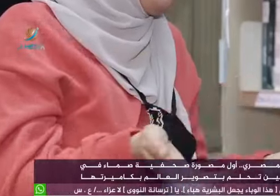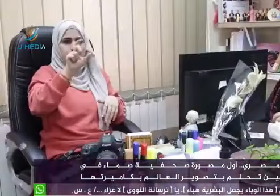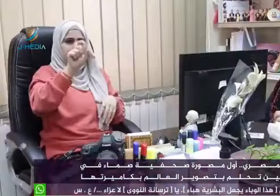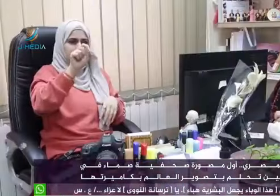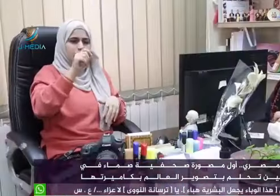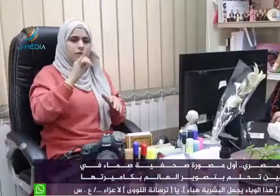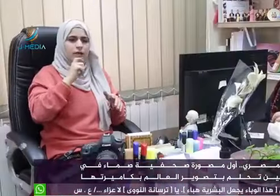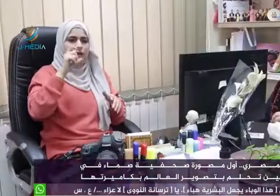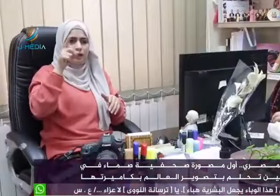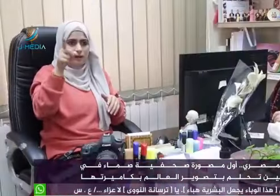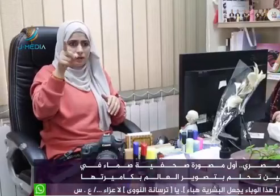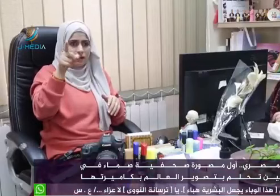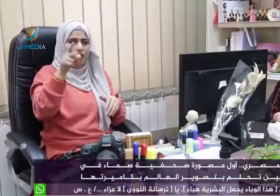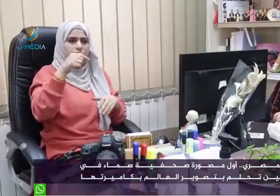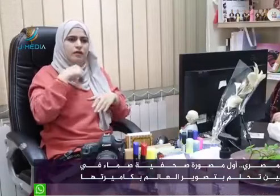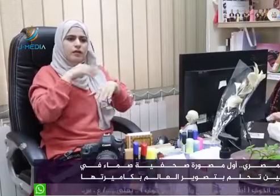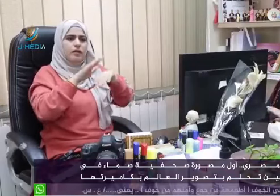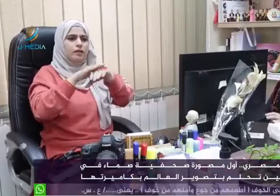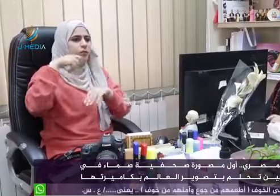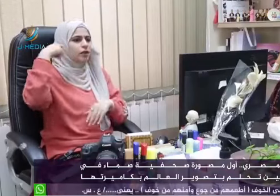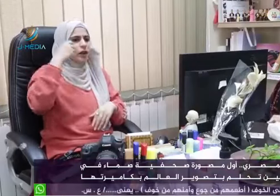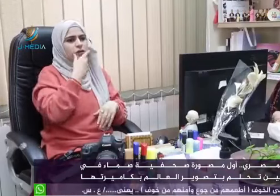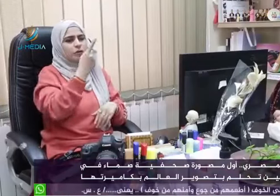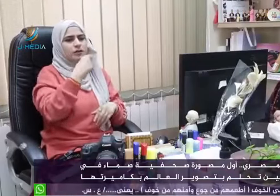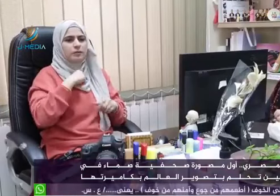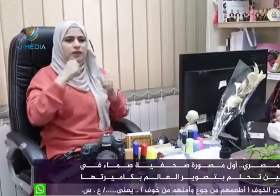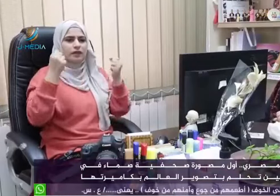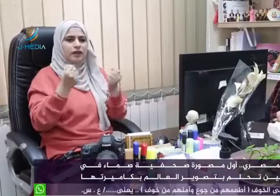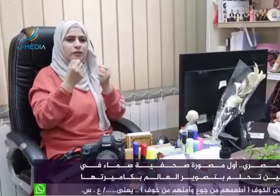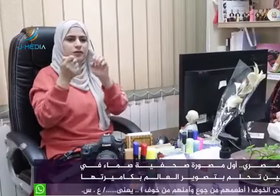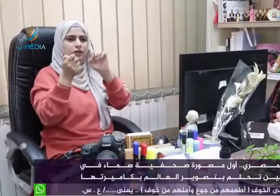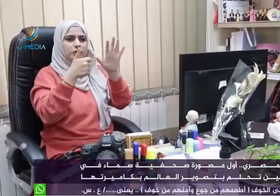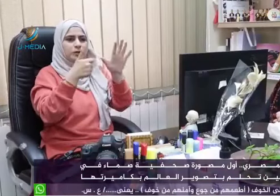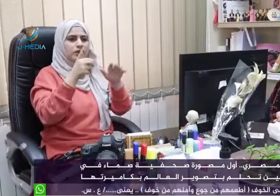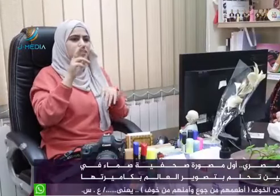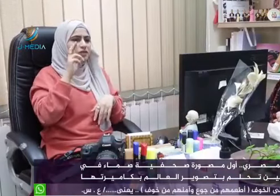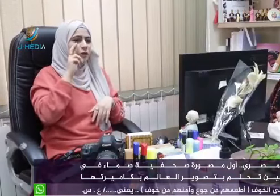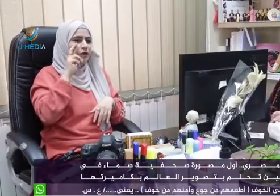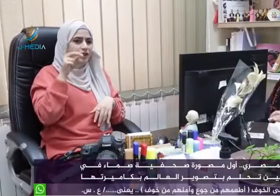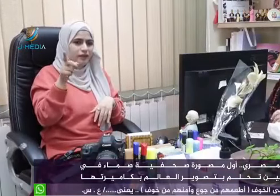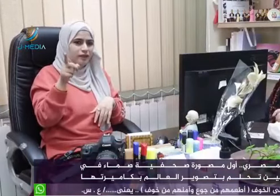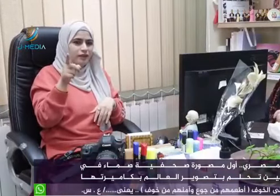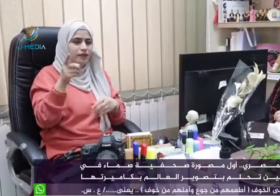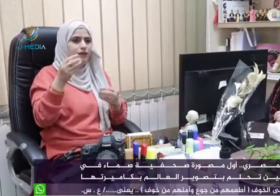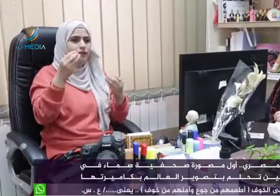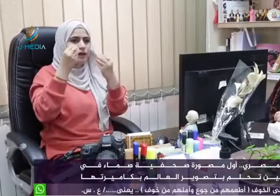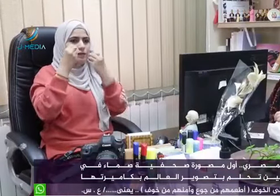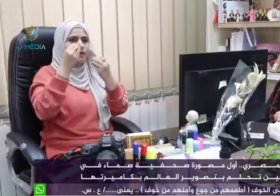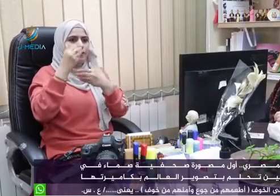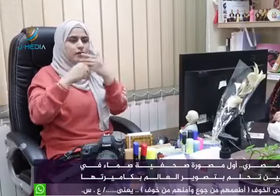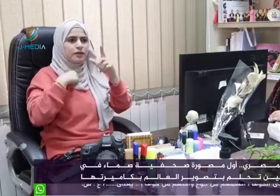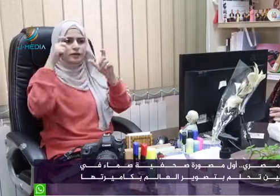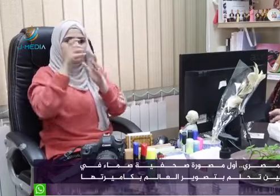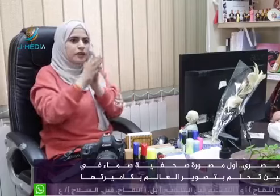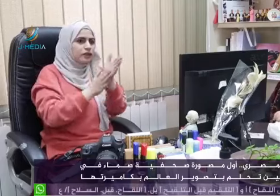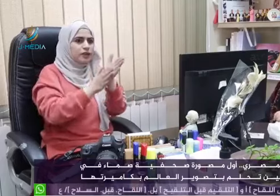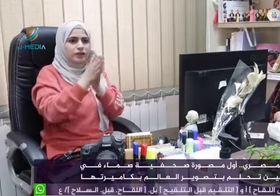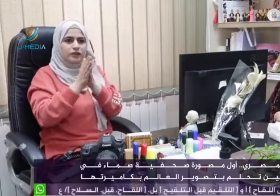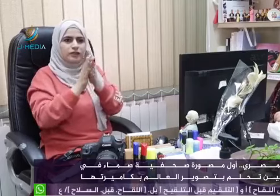كنت بصفها من تاسع بالهلال الأحمر طلوت من المديرة أني أكون بمهنة